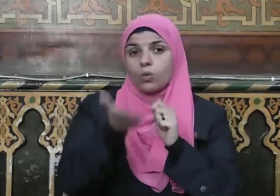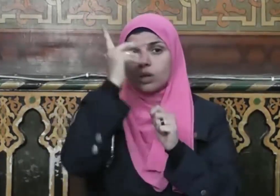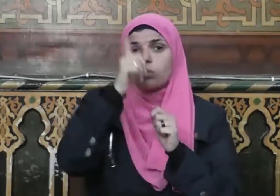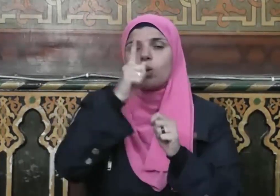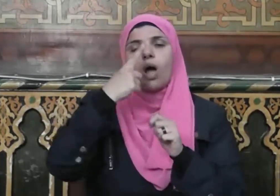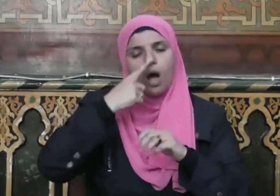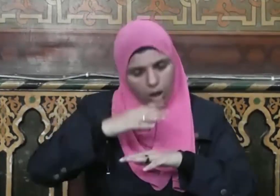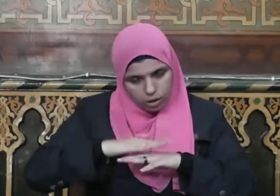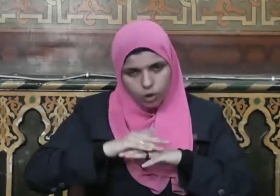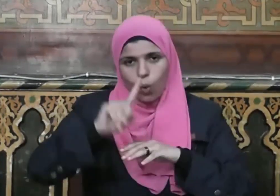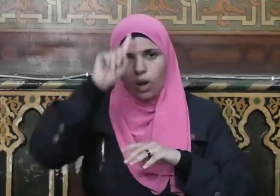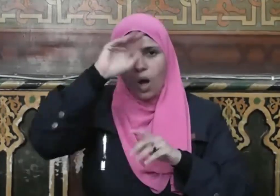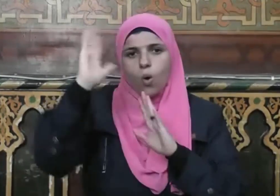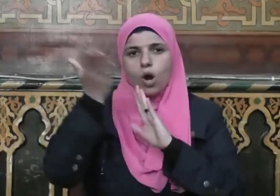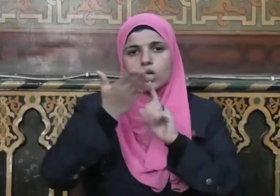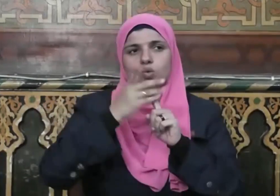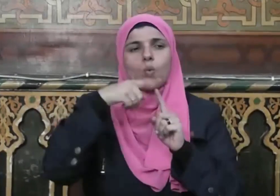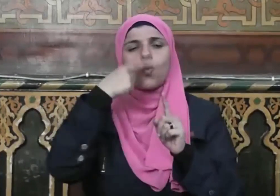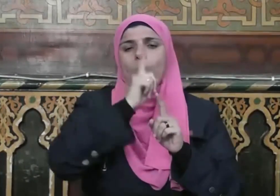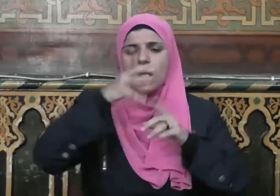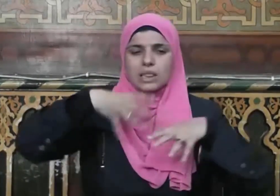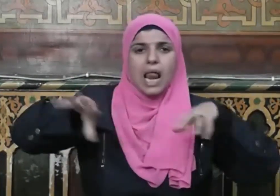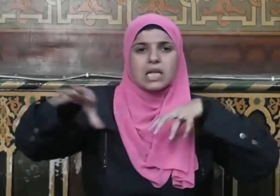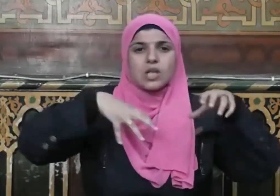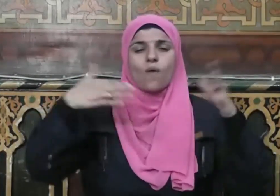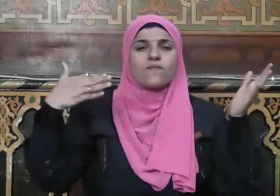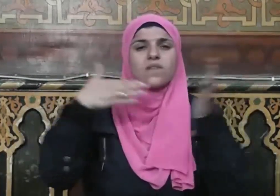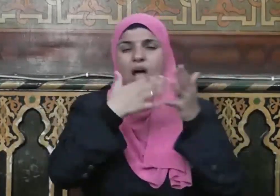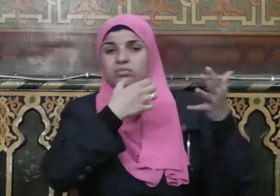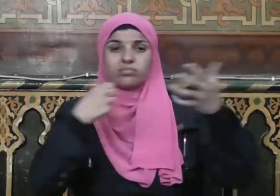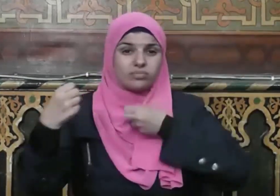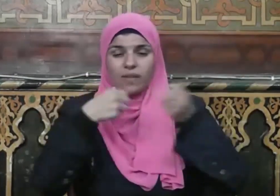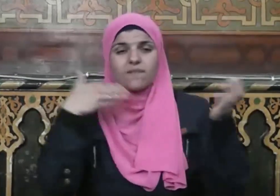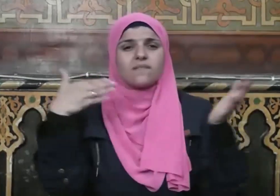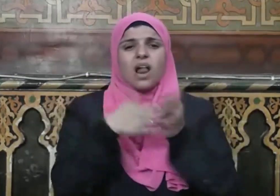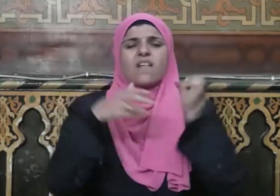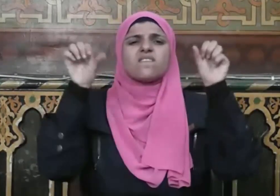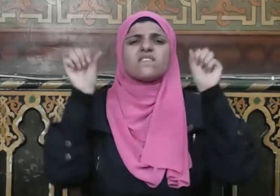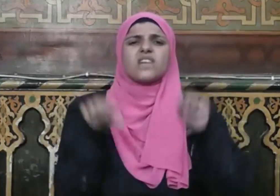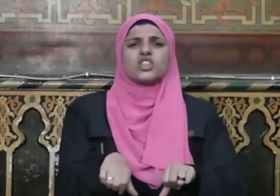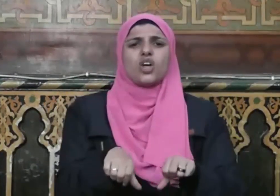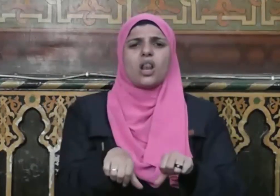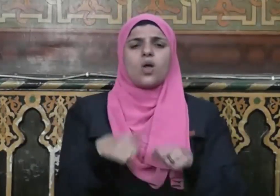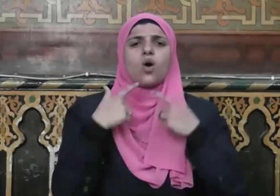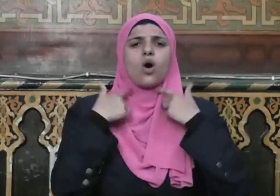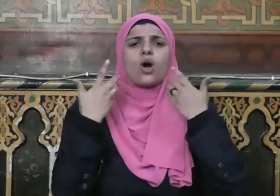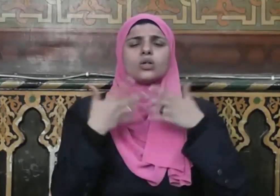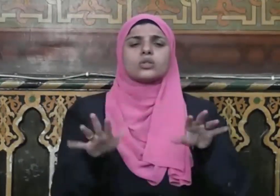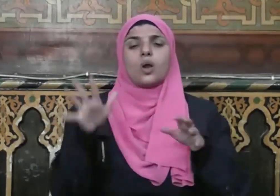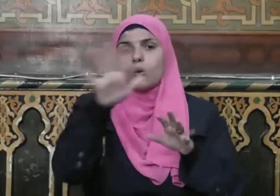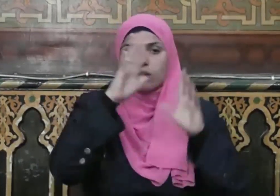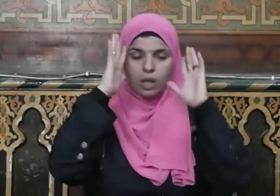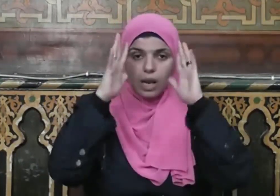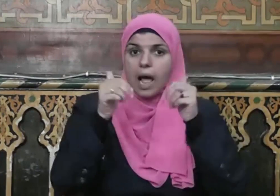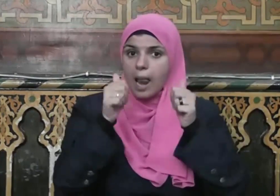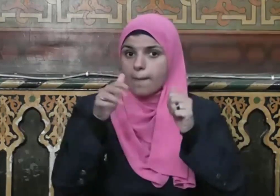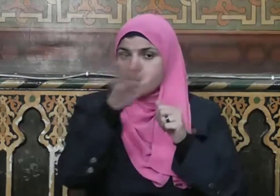وأطيعوا الله ورسوله ولا تنازعوا فتفشلوا وتذهب ريحكم ولنعلم أن